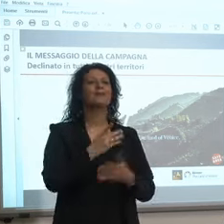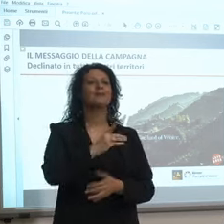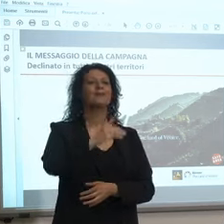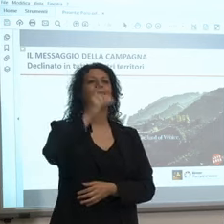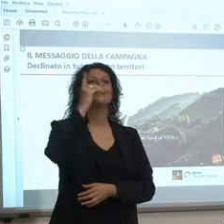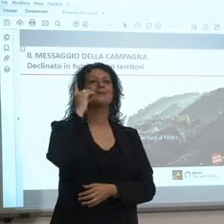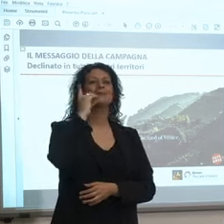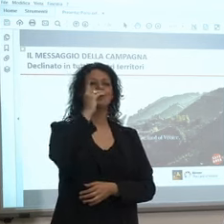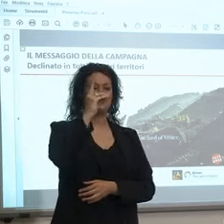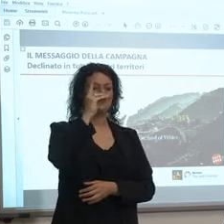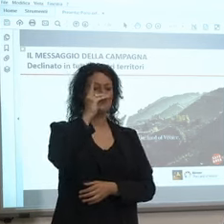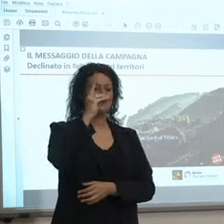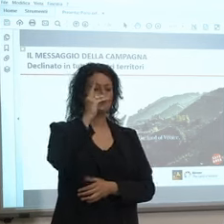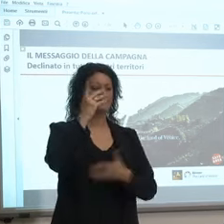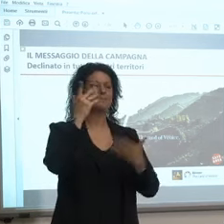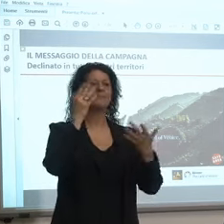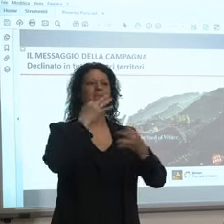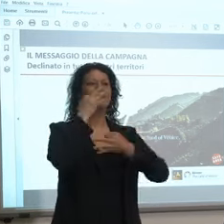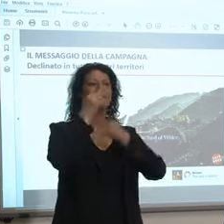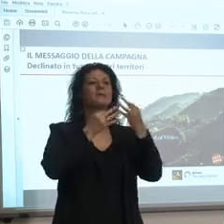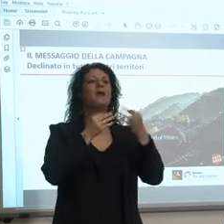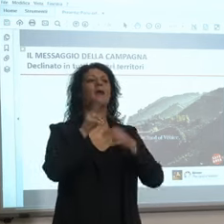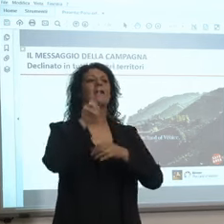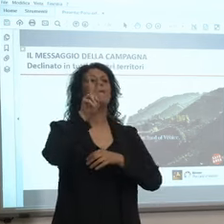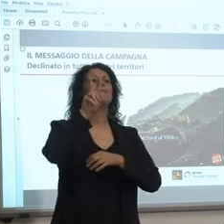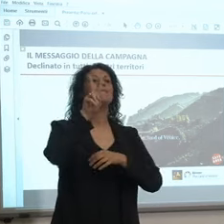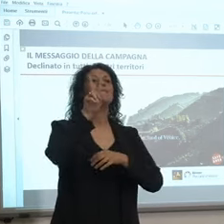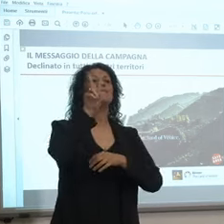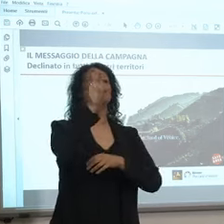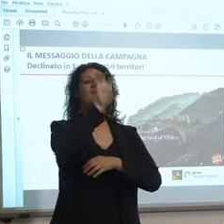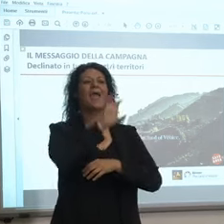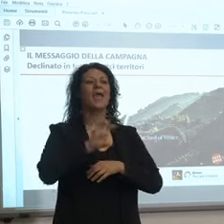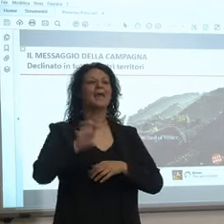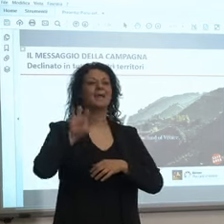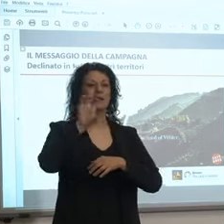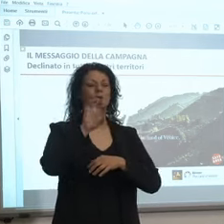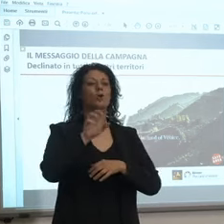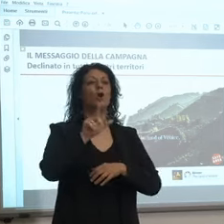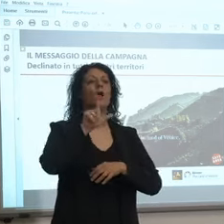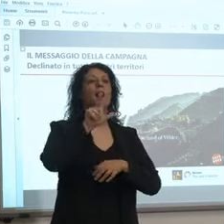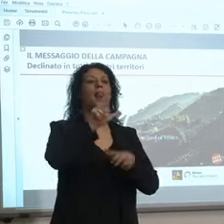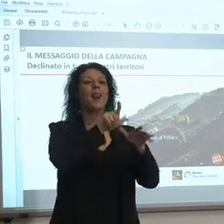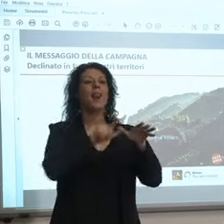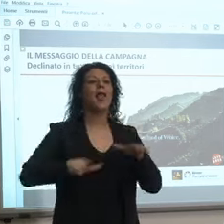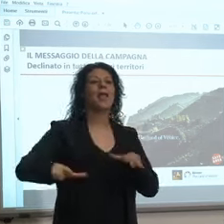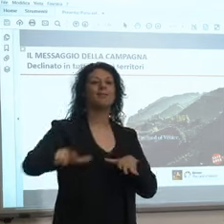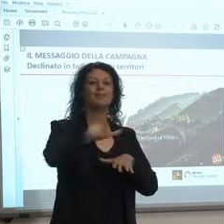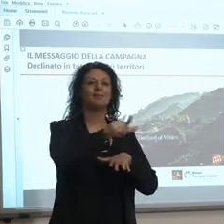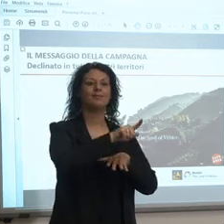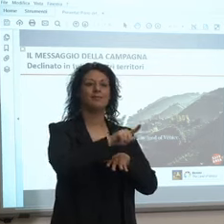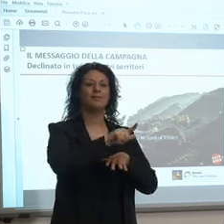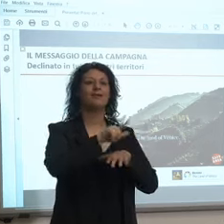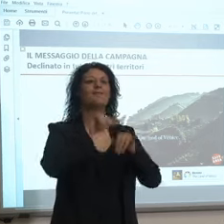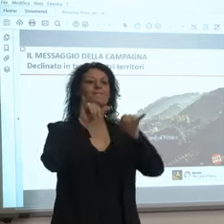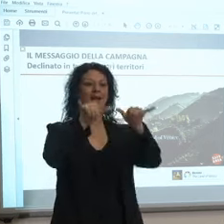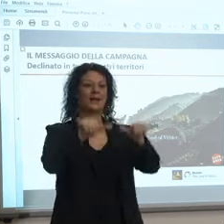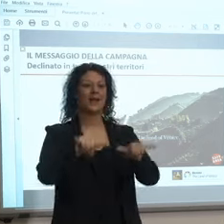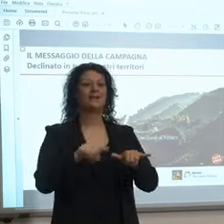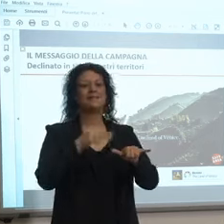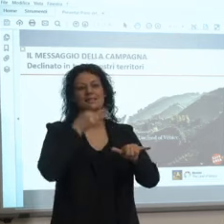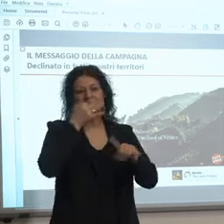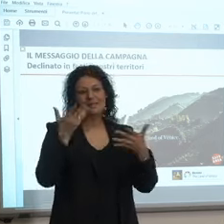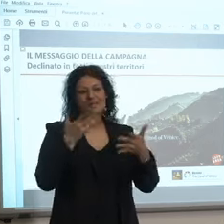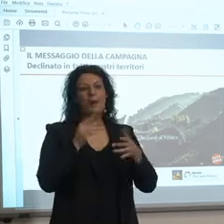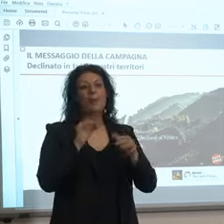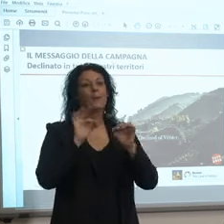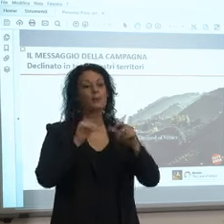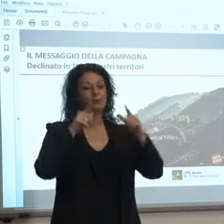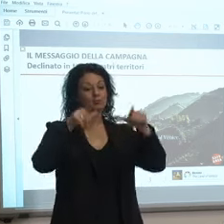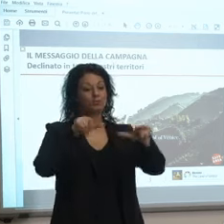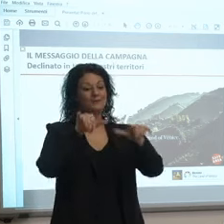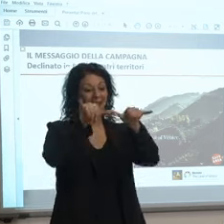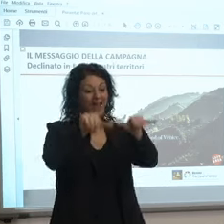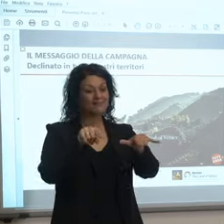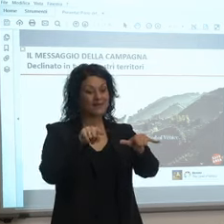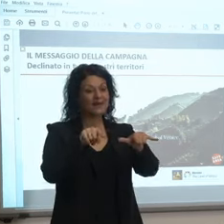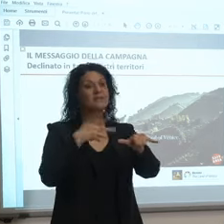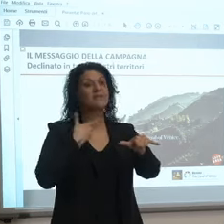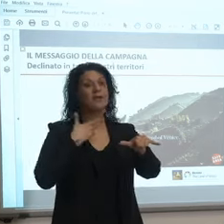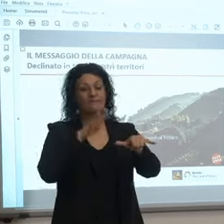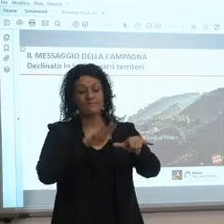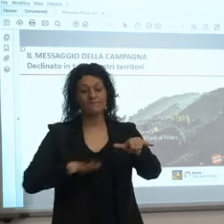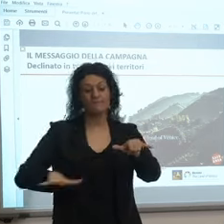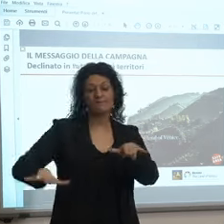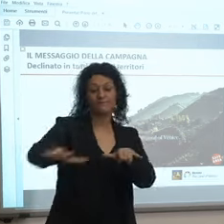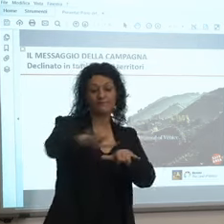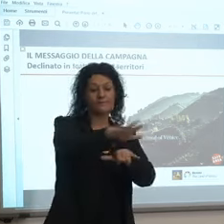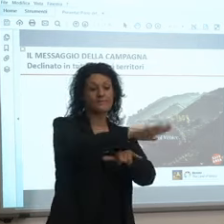land of Venice proprio per dire che vicino a Venezia c'è tutto questo territorio da comunicare la V grande